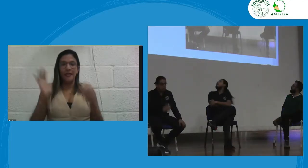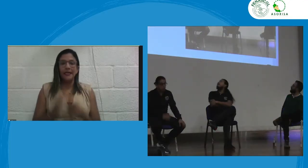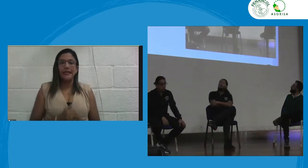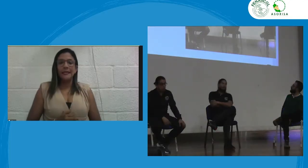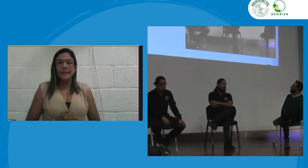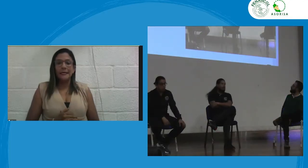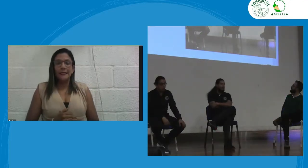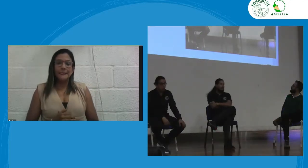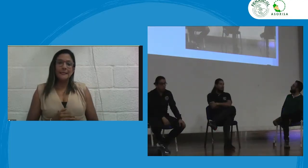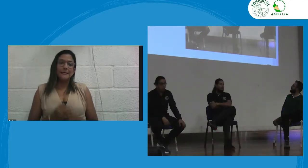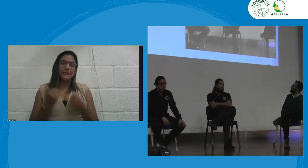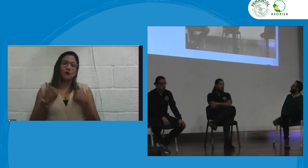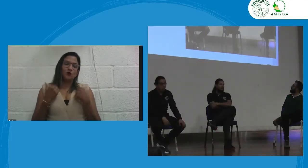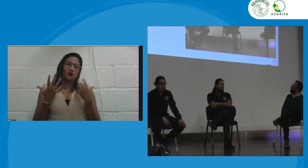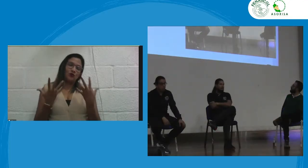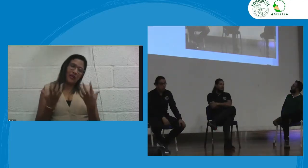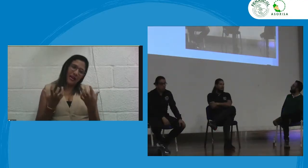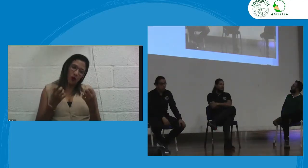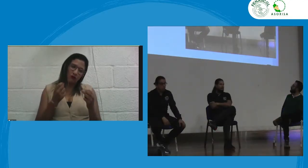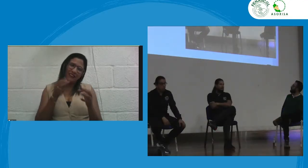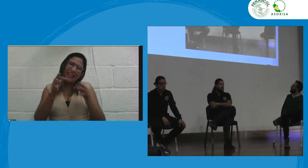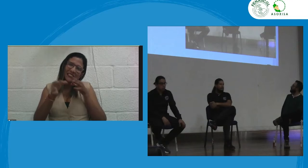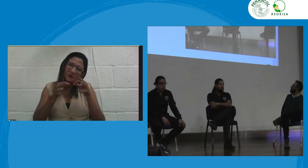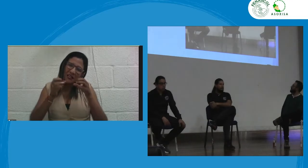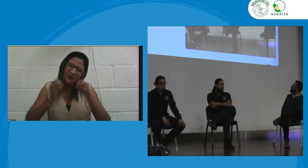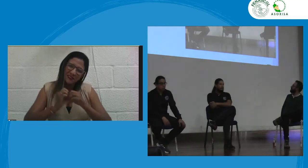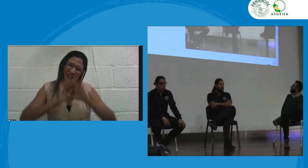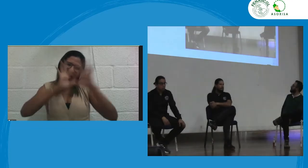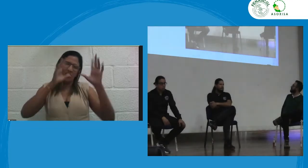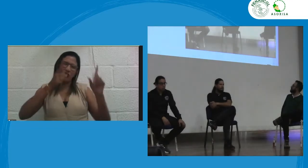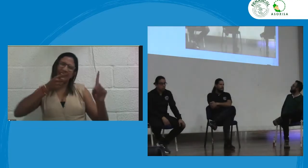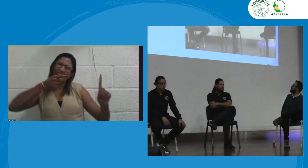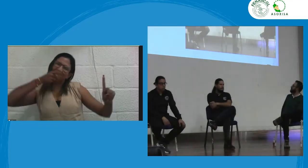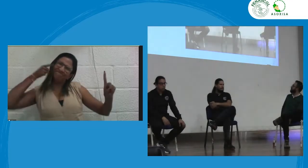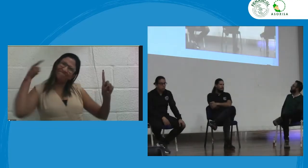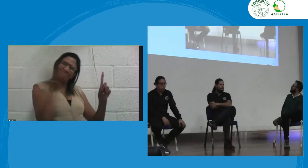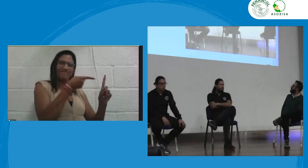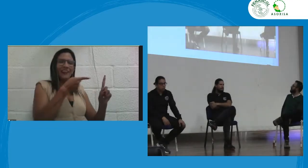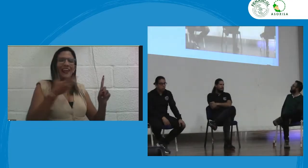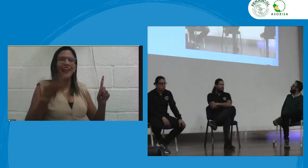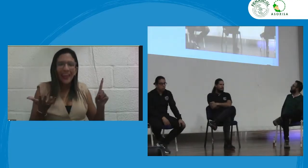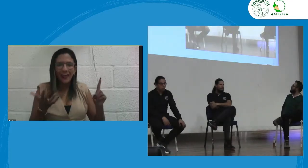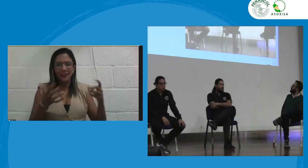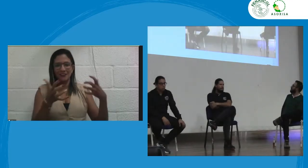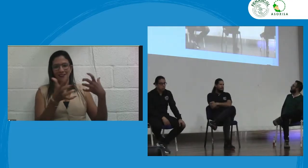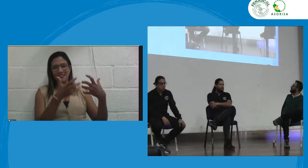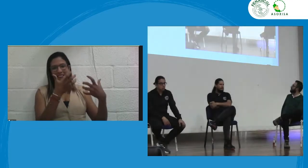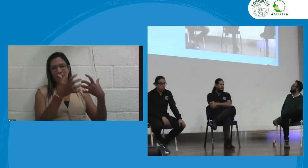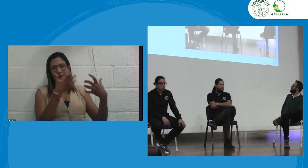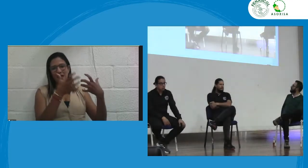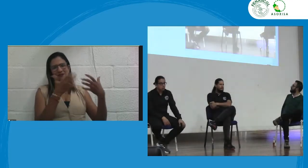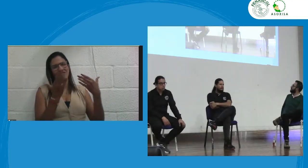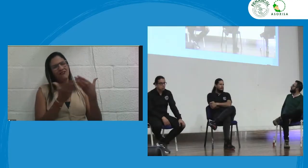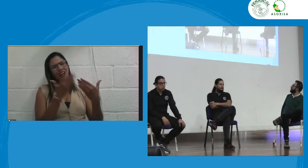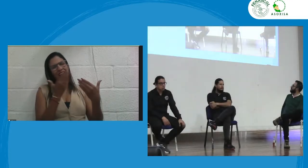Joaquín bueno yo quisiera explicar con mayor claridad